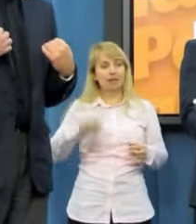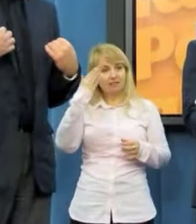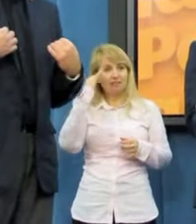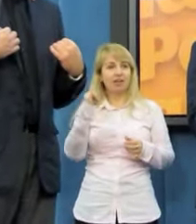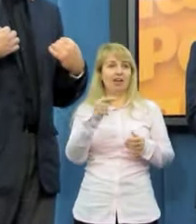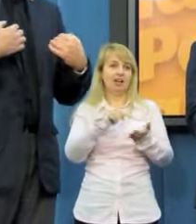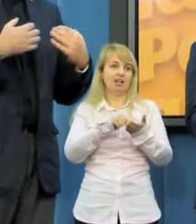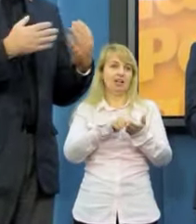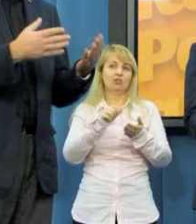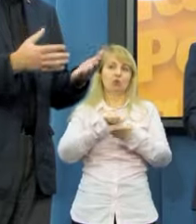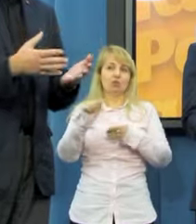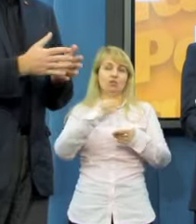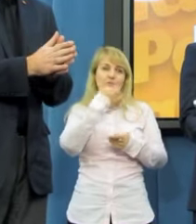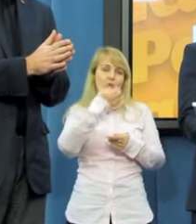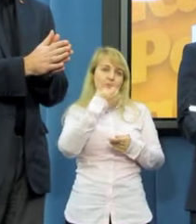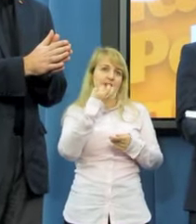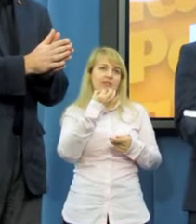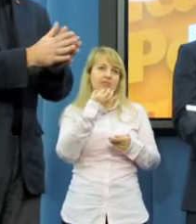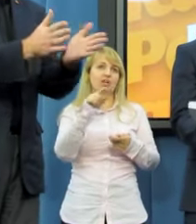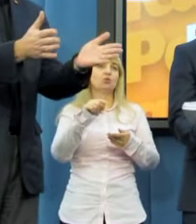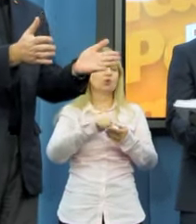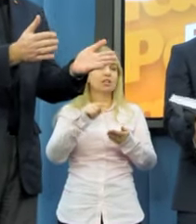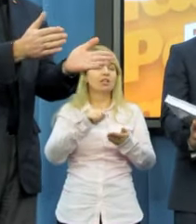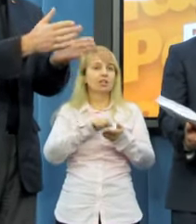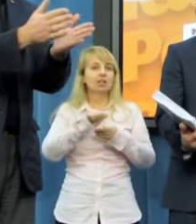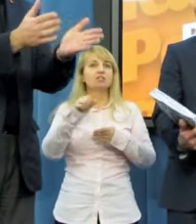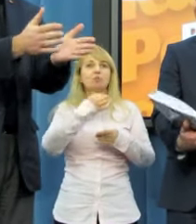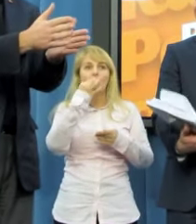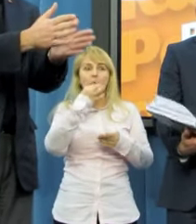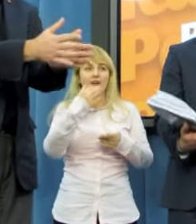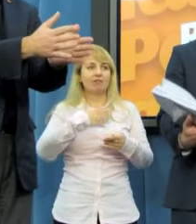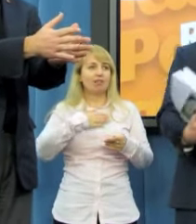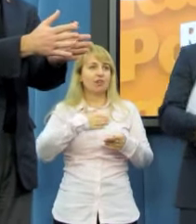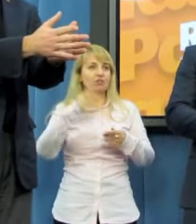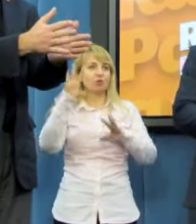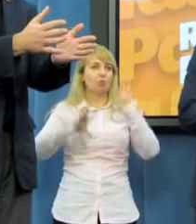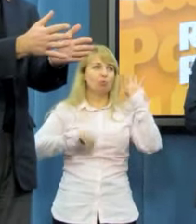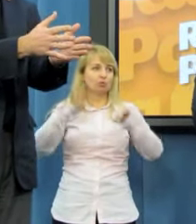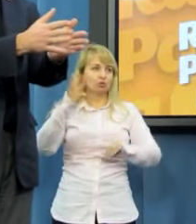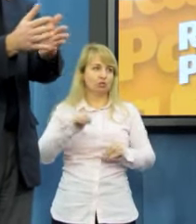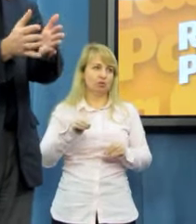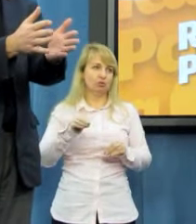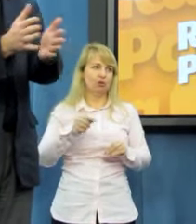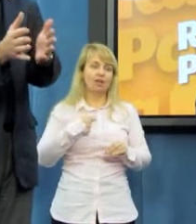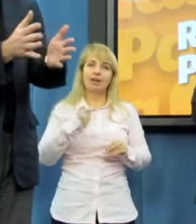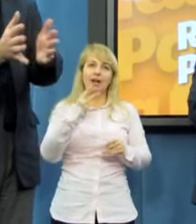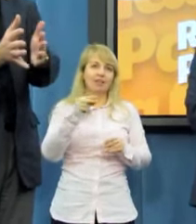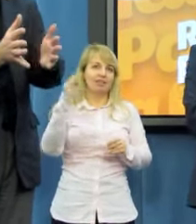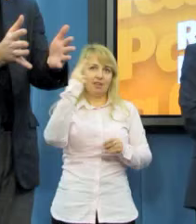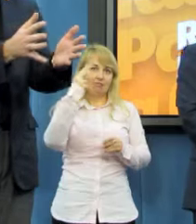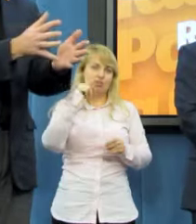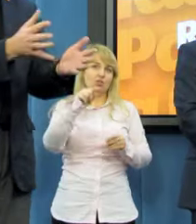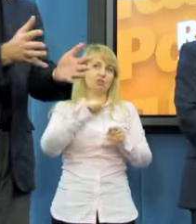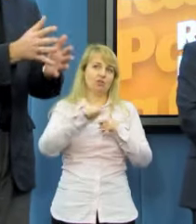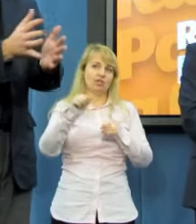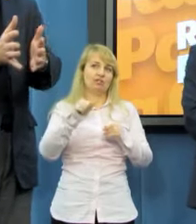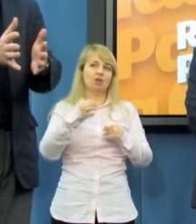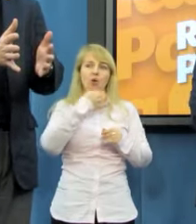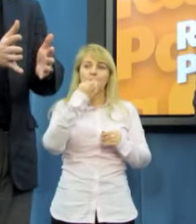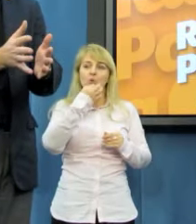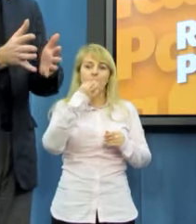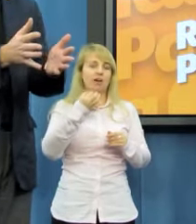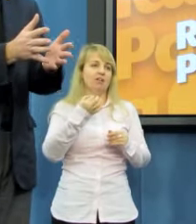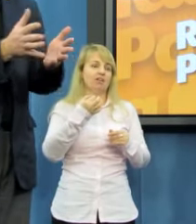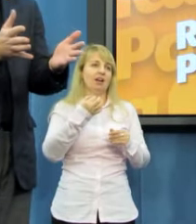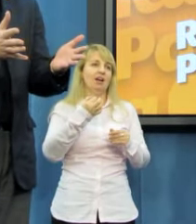nieprzypuszczamy, że pani posłanka postanowiła akurat tę tak ważną poprawkę umieścić w tych korygujących i